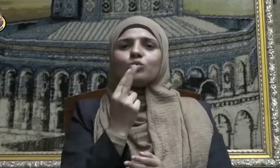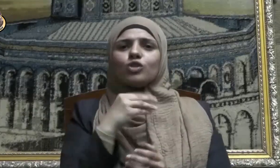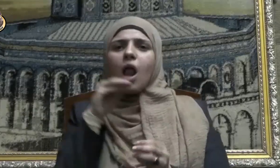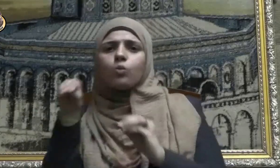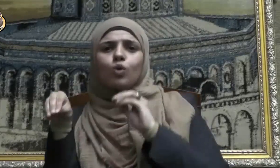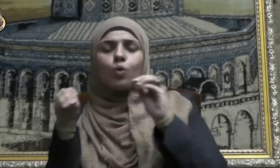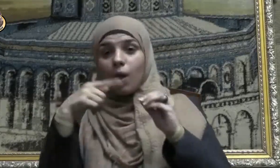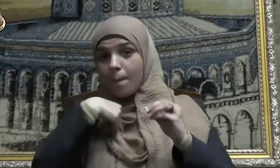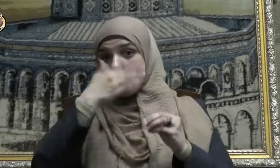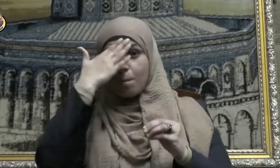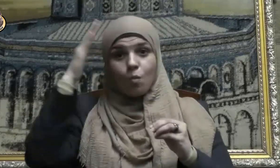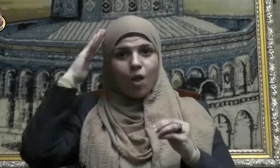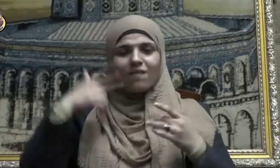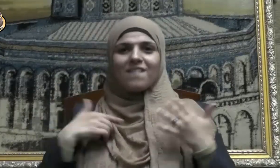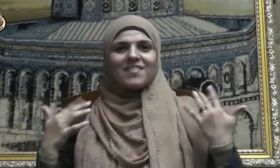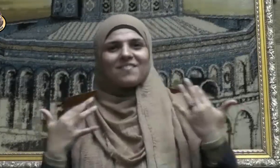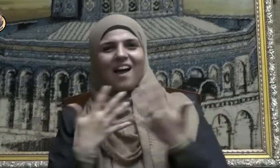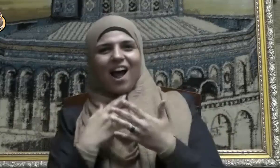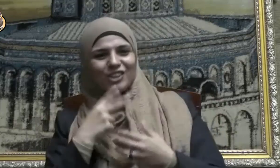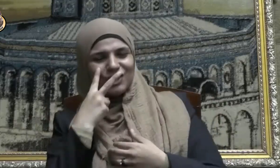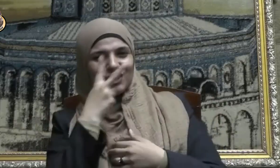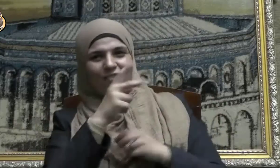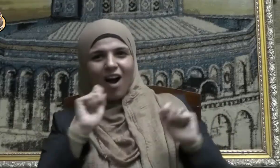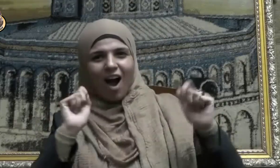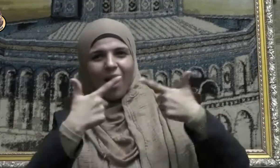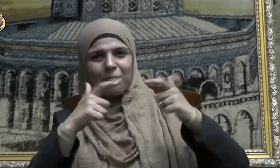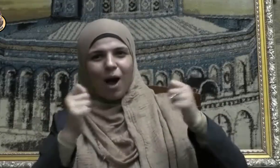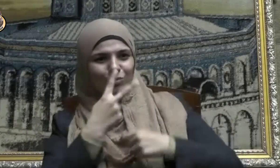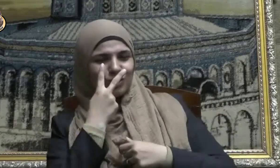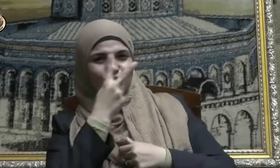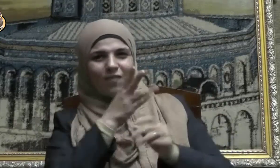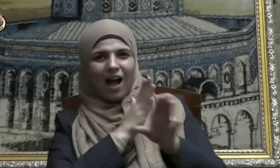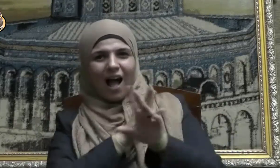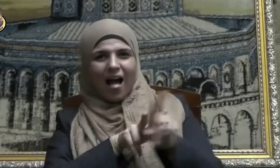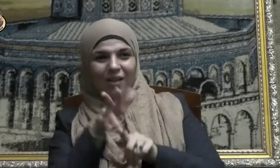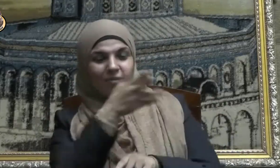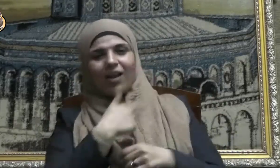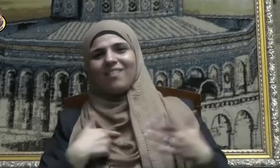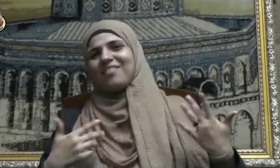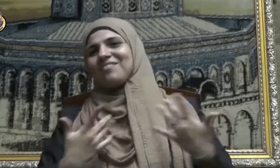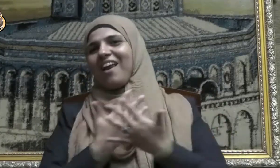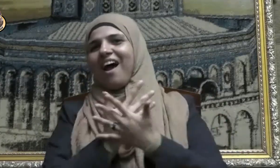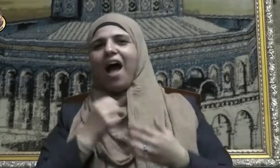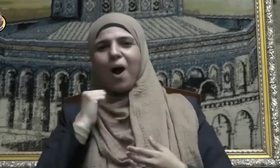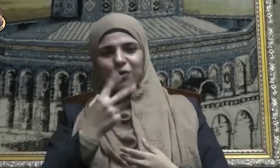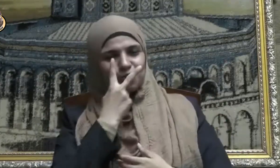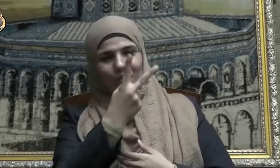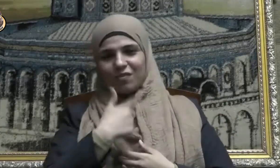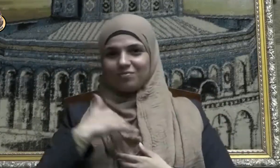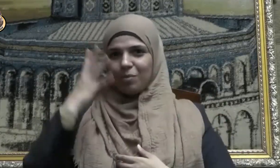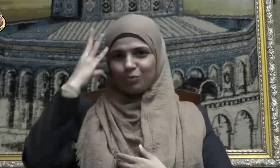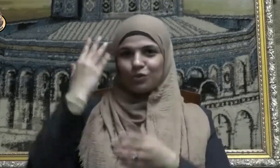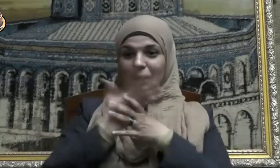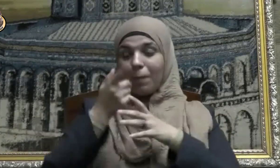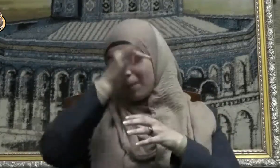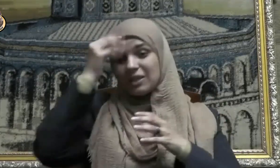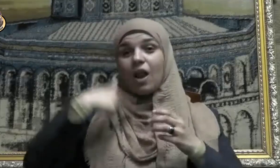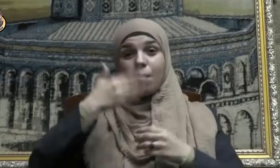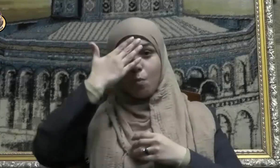بألم الوطن وألم أبنائه ويفرح إذا انتشر الشر أو